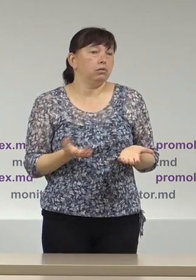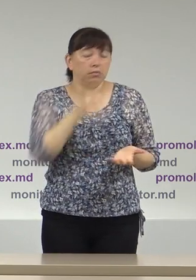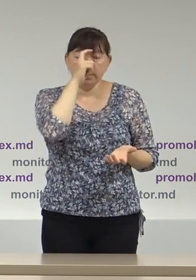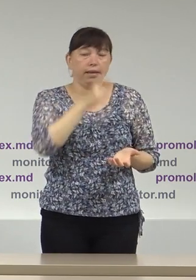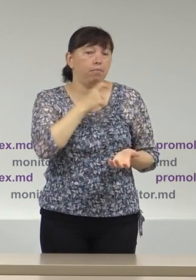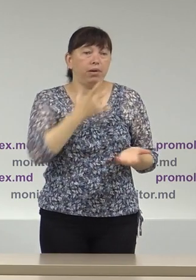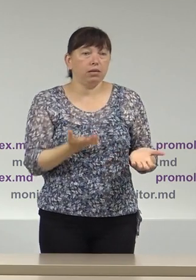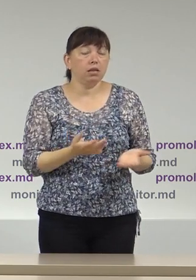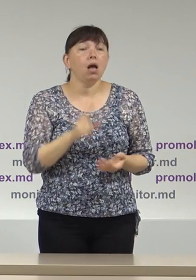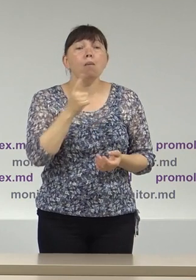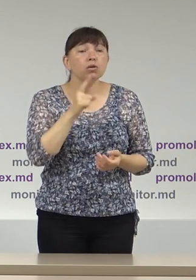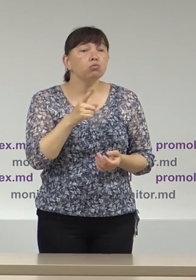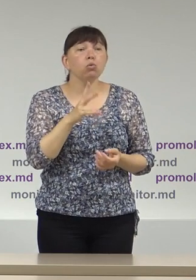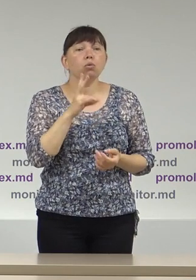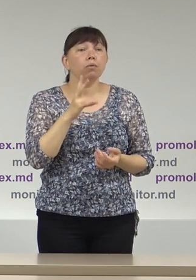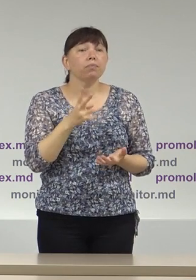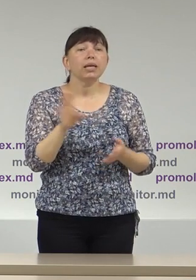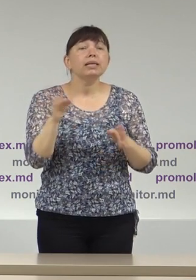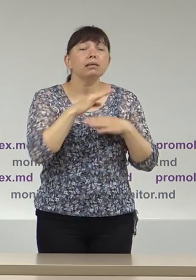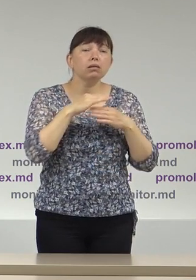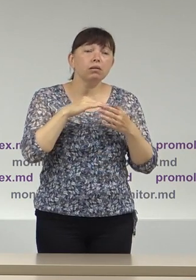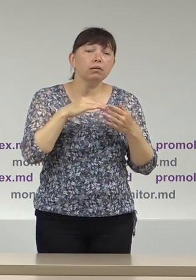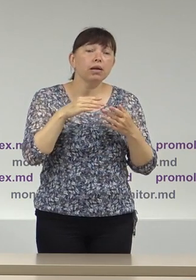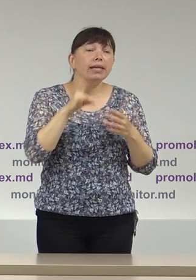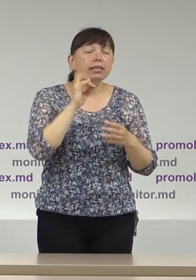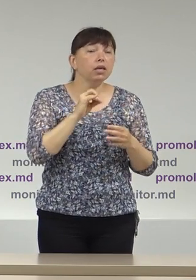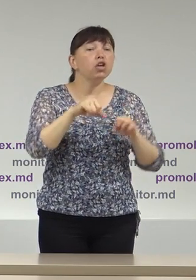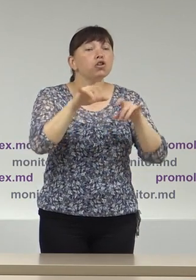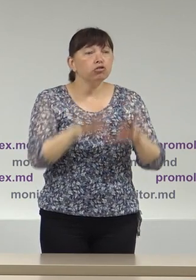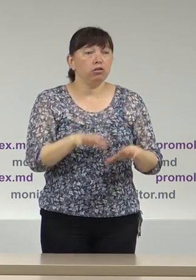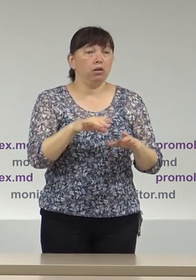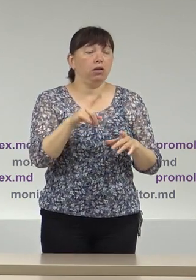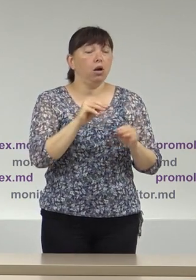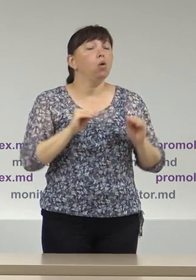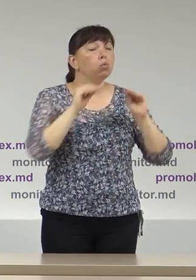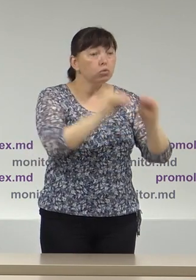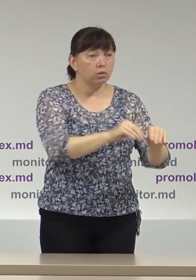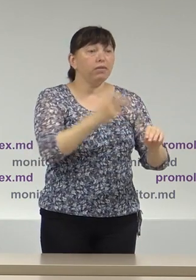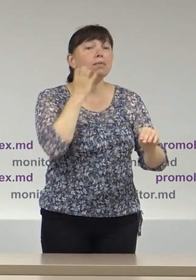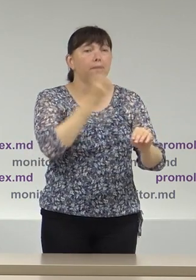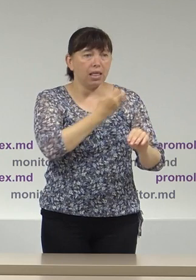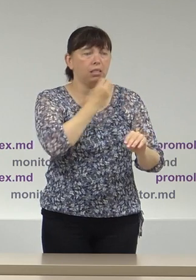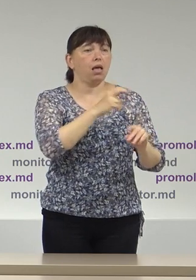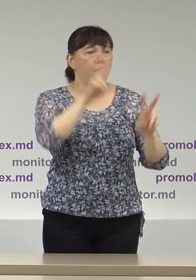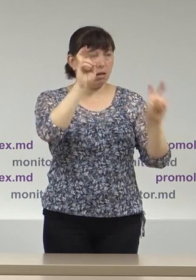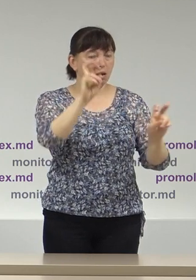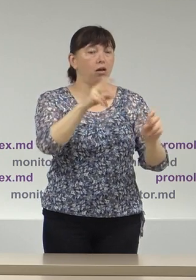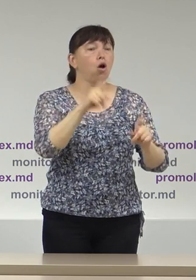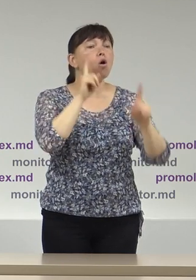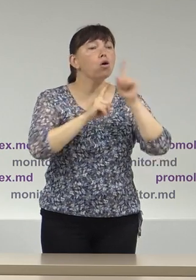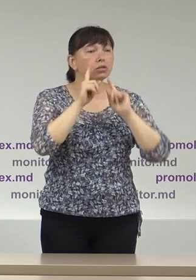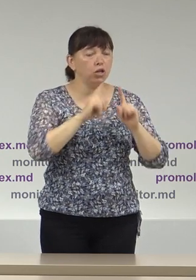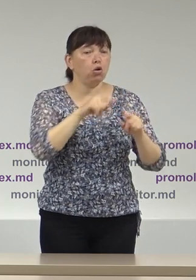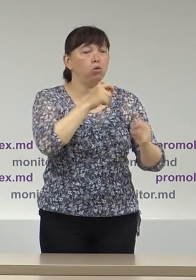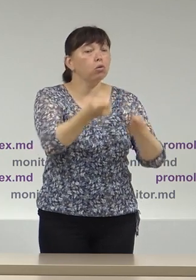Centrale, de ce nu au mers sau nu au ales să constituie Consiliul Electoral de Circunscripție Bender și care, la rândul să,